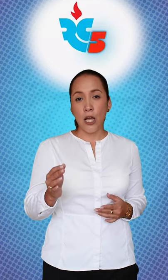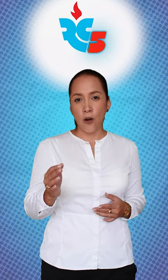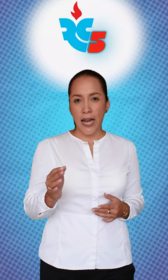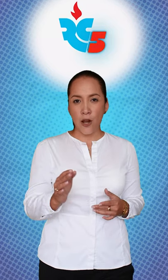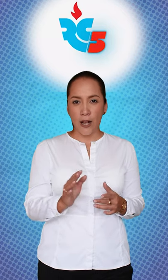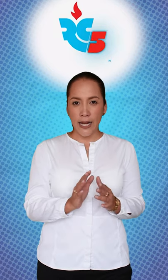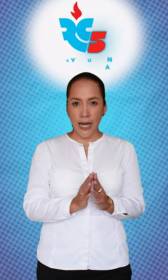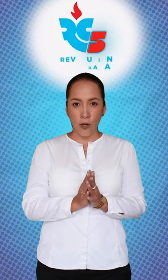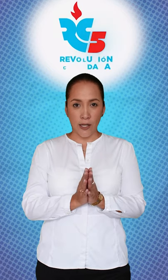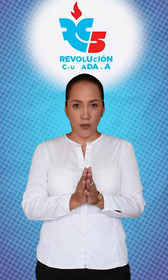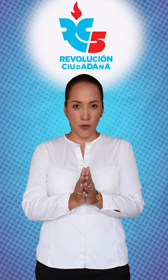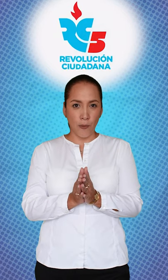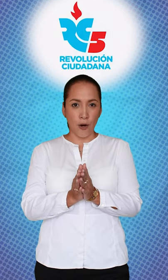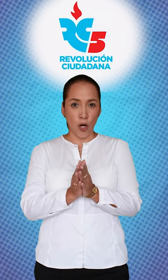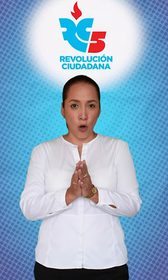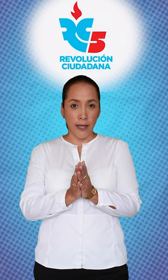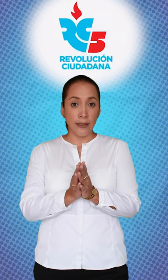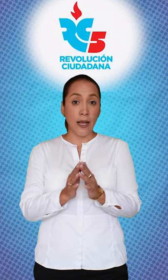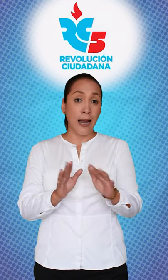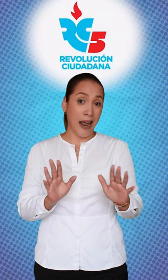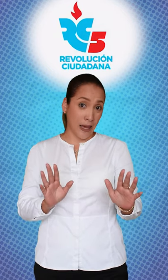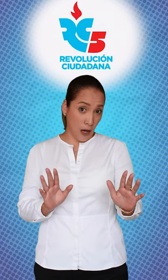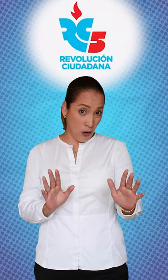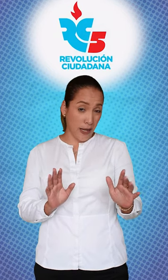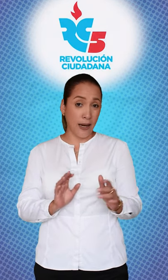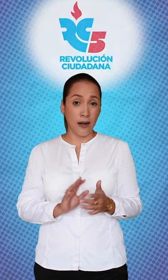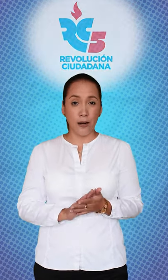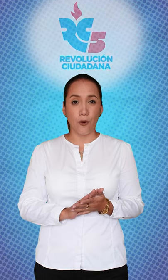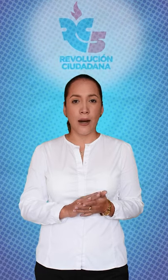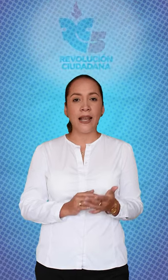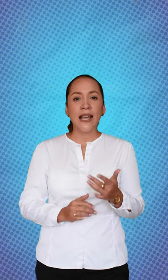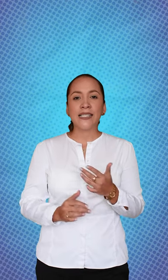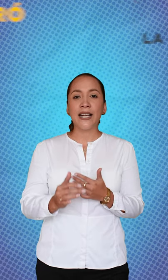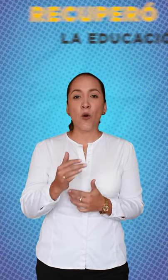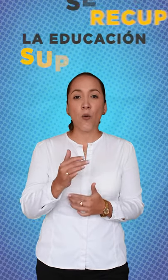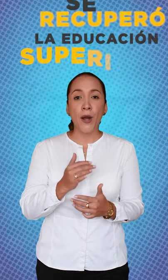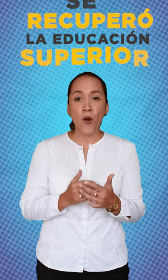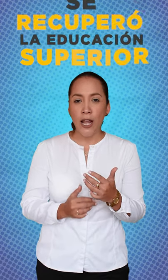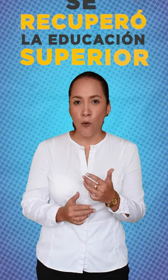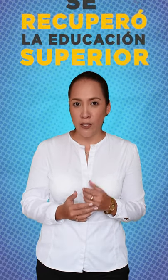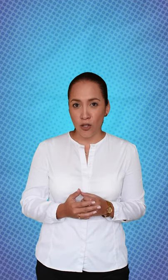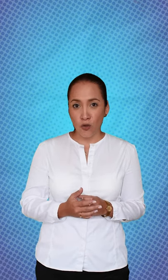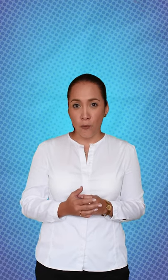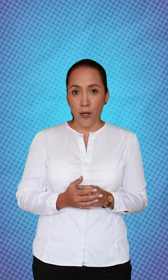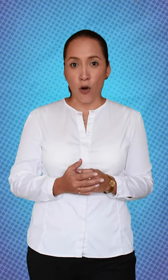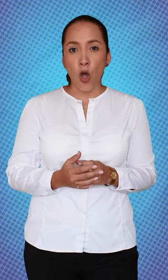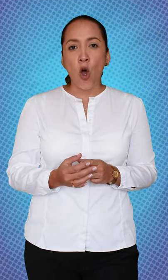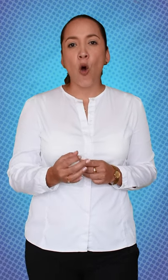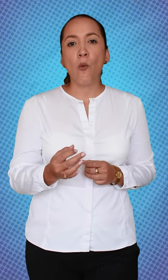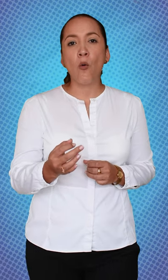con la Ley Orgánica de Educación Superior LOES, la que ahora quieren reformar, se recuperó la educación superior como un